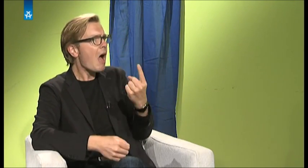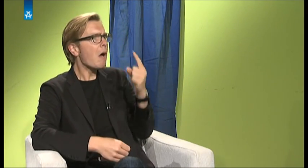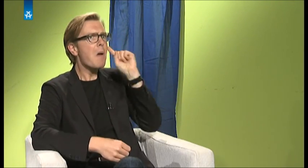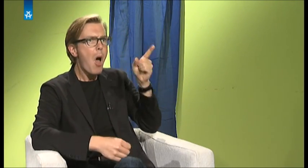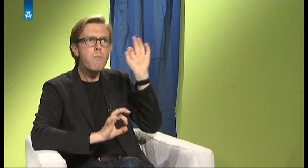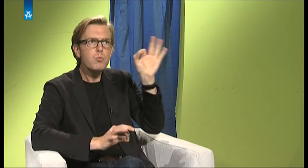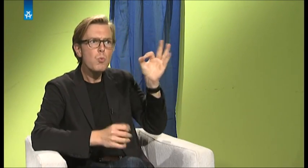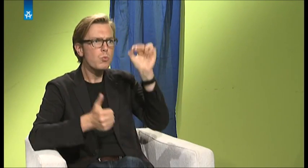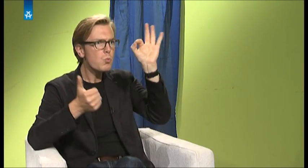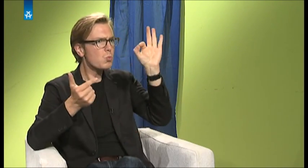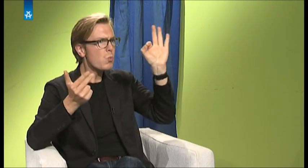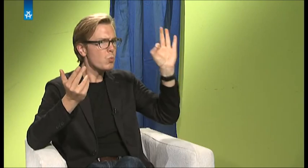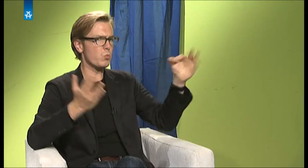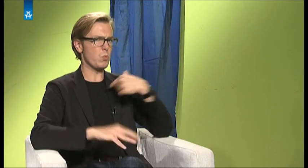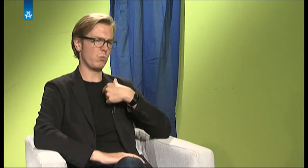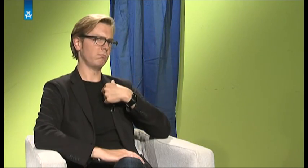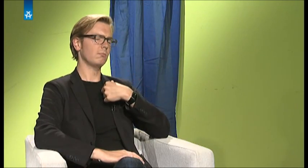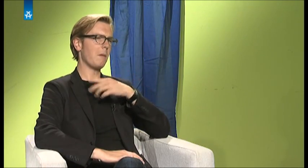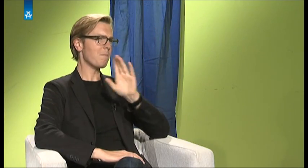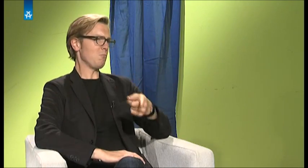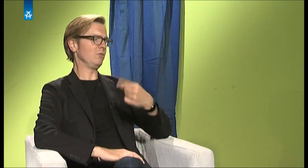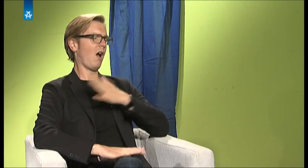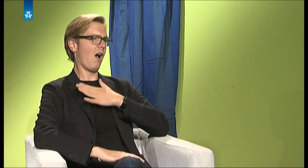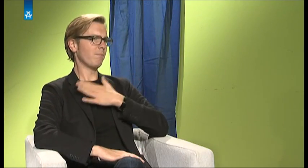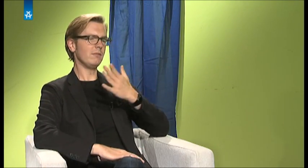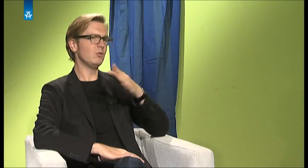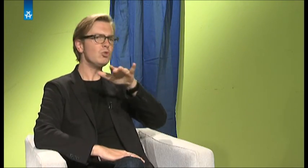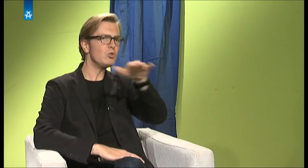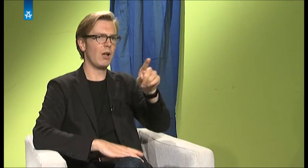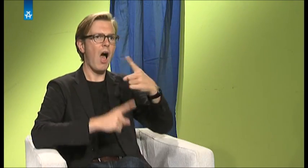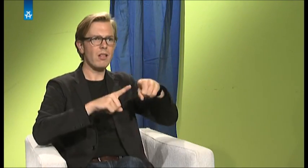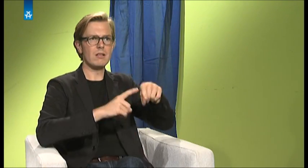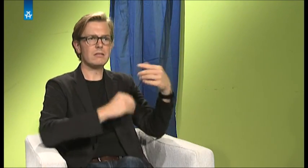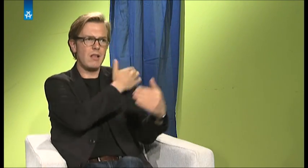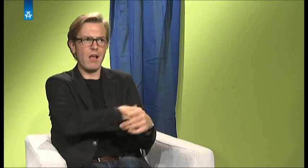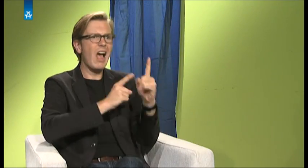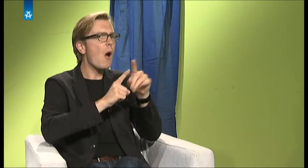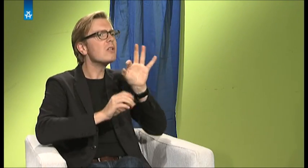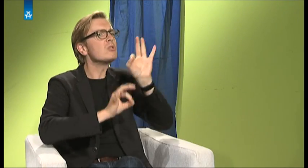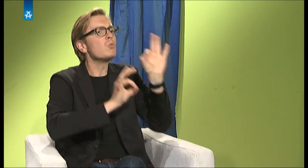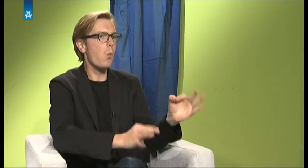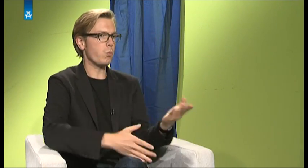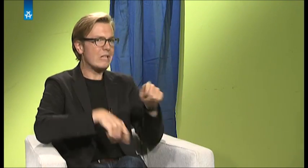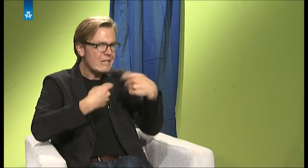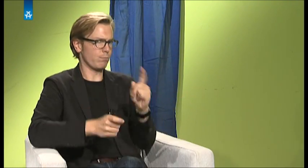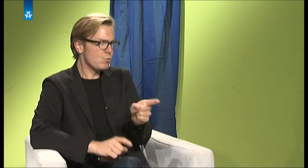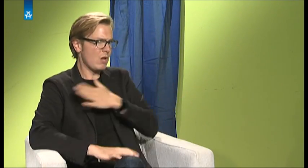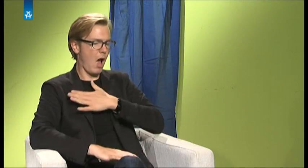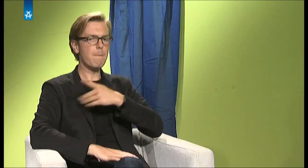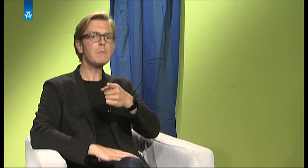ist das das Einzige oder gibt es auch eine universitäre Qualität, die die Universität bietet? Und da haben wir gesagt, nee, nee, nee, ist auch alles super. Ich habe mich trotzdem gefragt, es muss doch aber auch